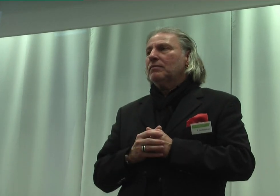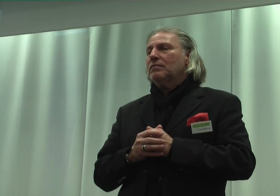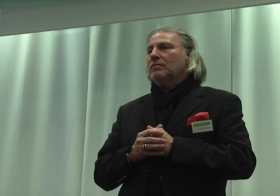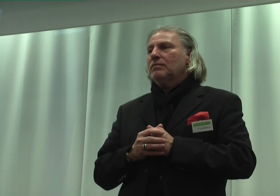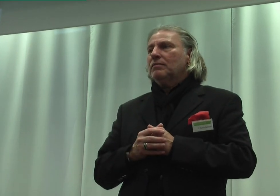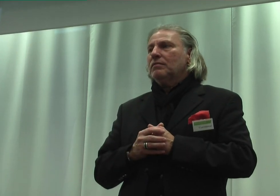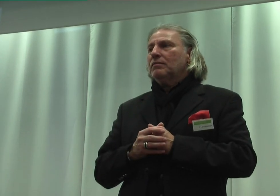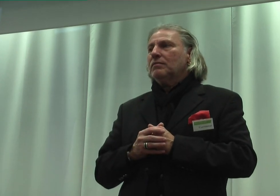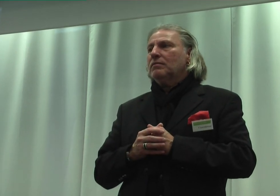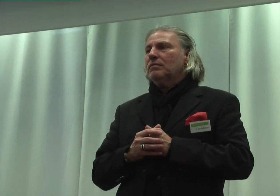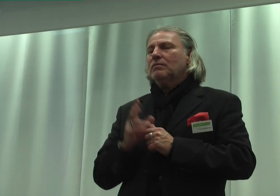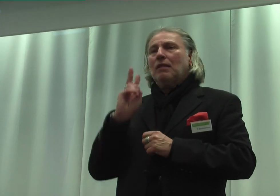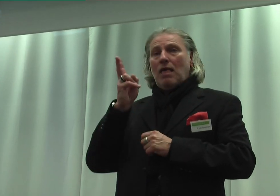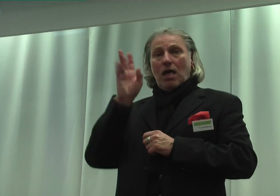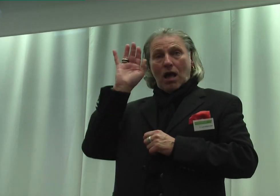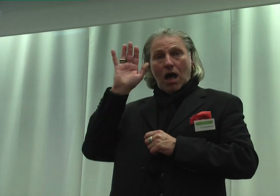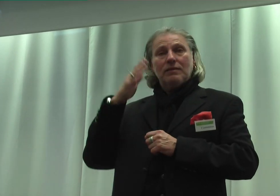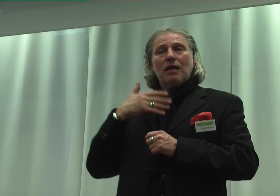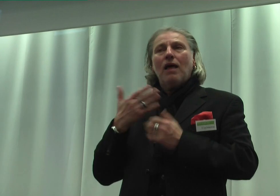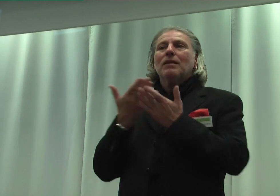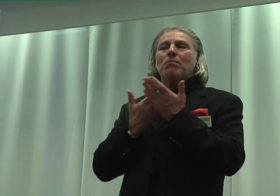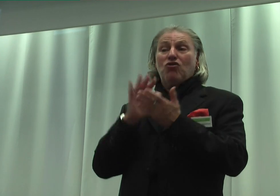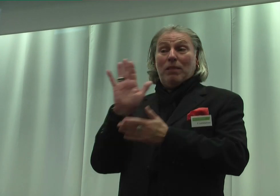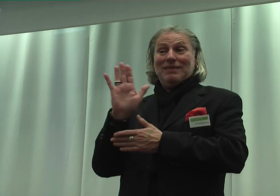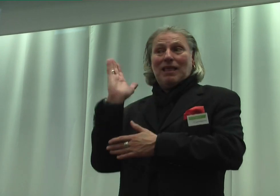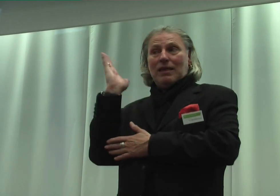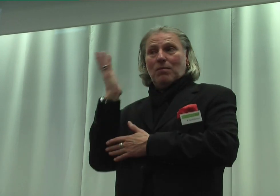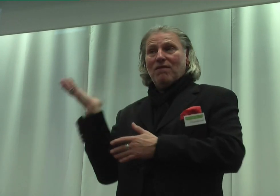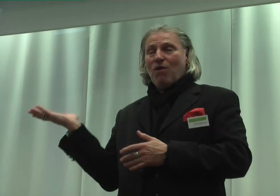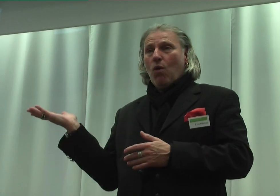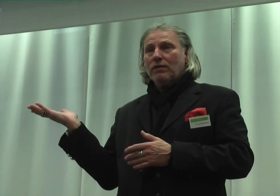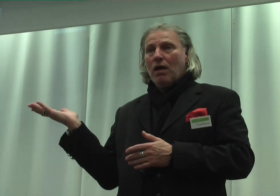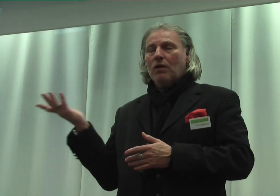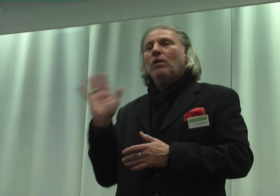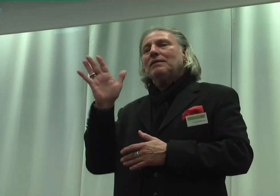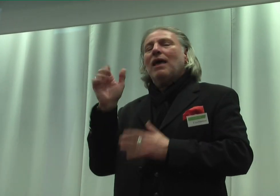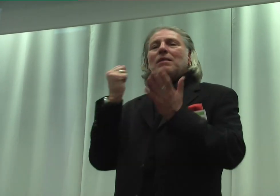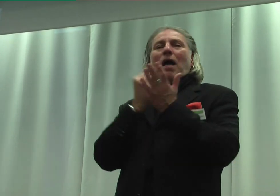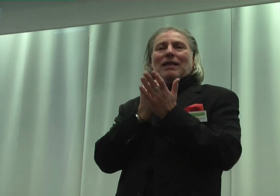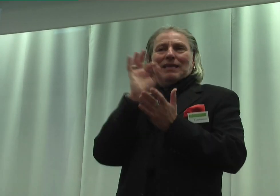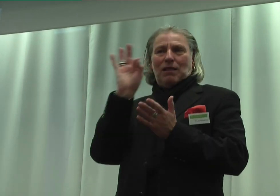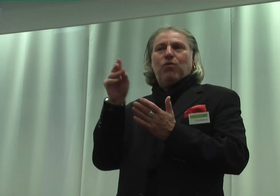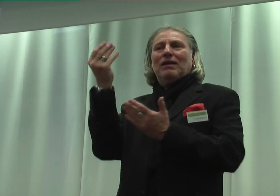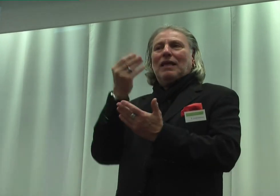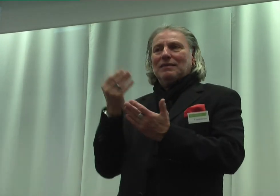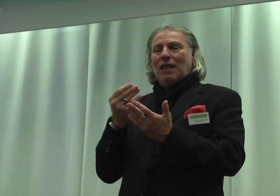Herr Haaser hat beispielsweise in seinem Vortrag oder in seinem Artikel für das Zeichen dieses Schauspiel,